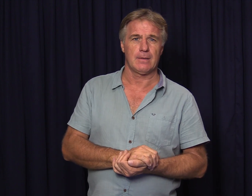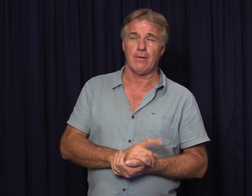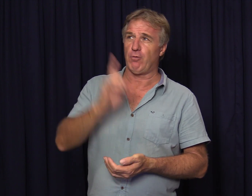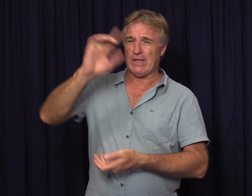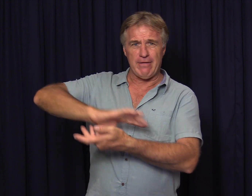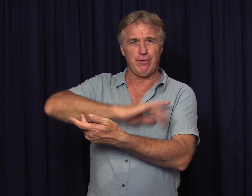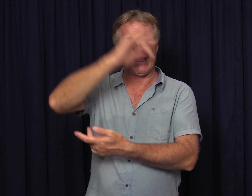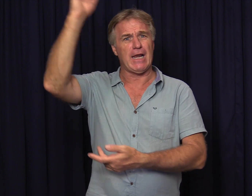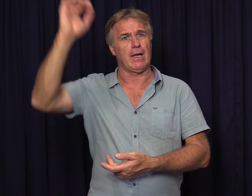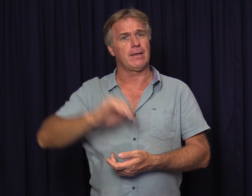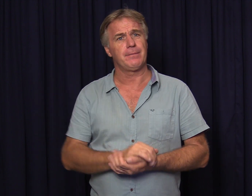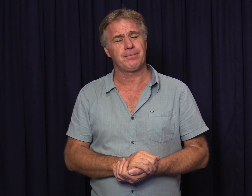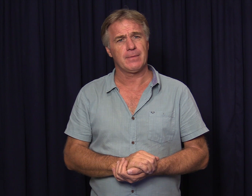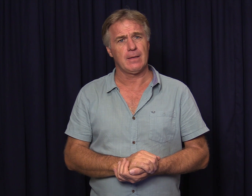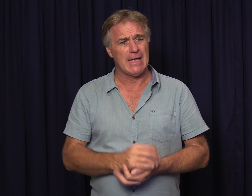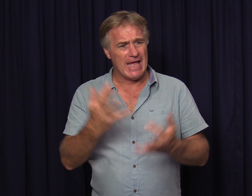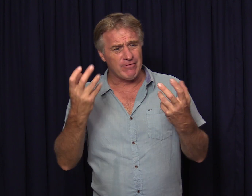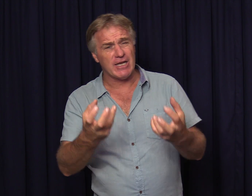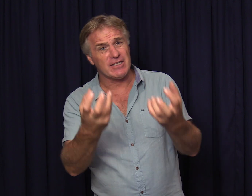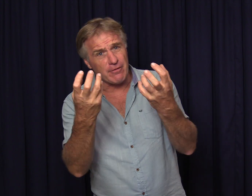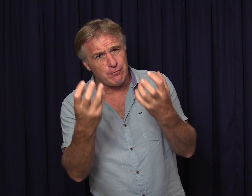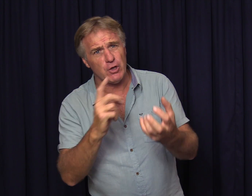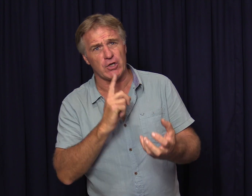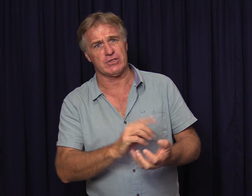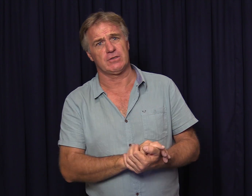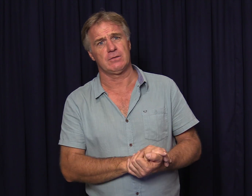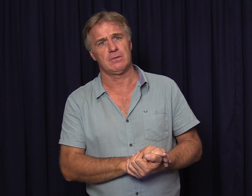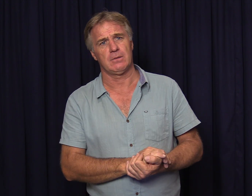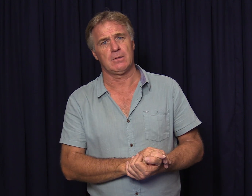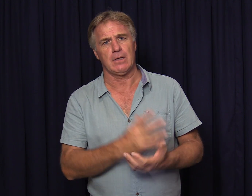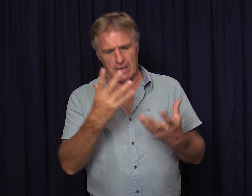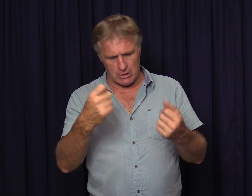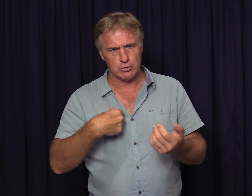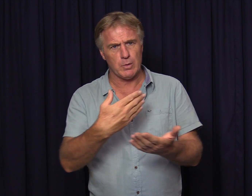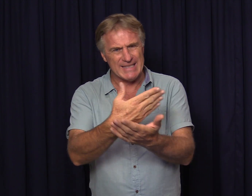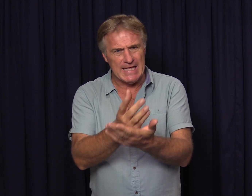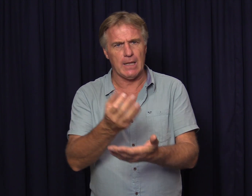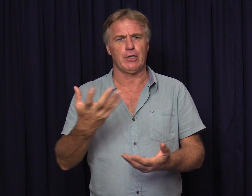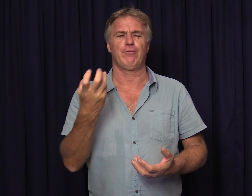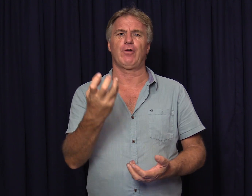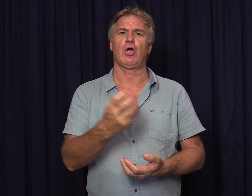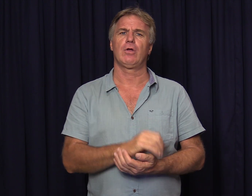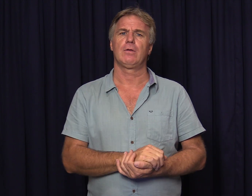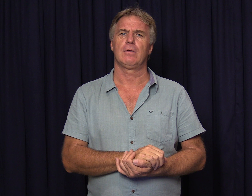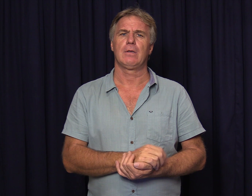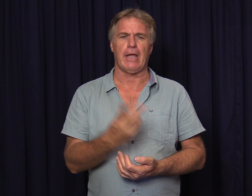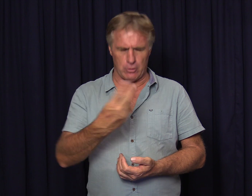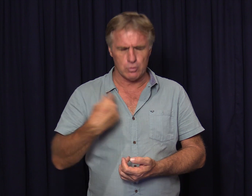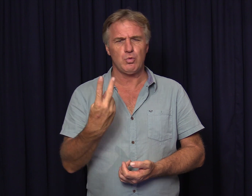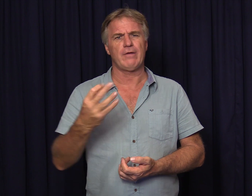word hy verheerlik en wanneer daar vrug is het ons ook deel in die vrug het ons ook